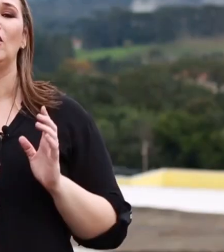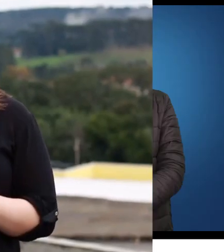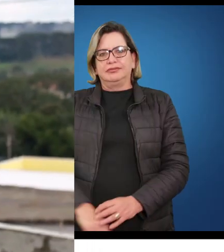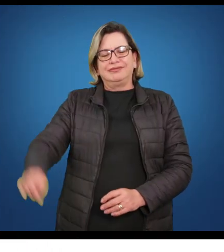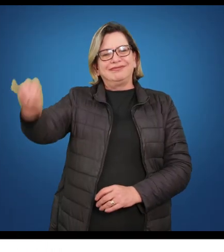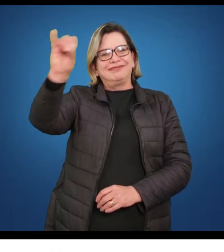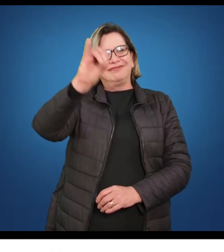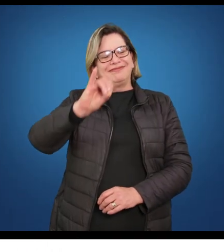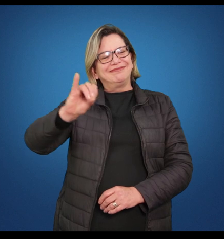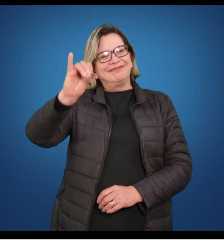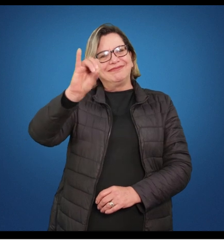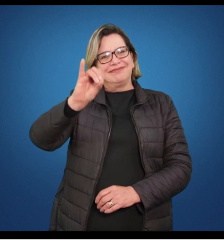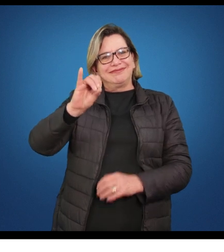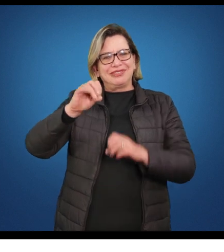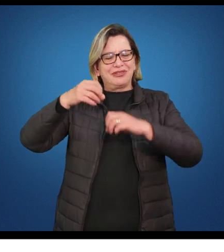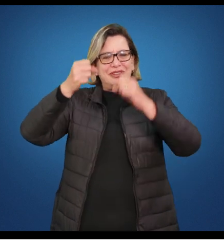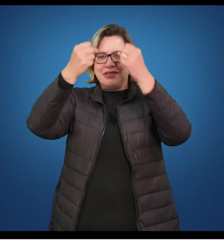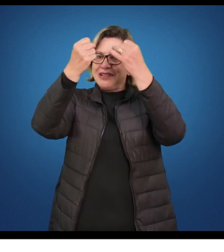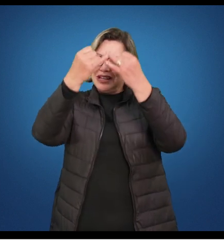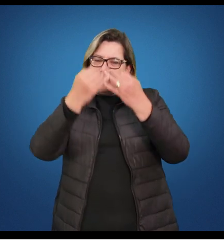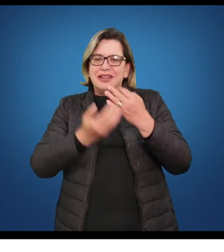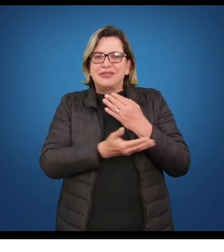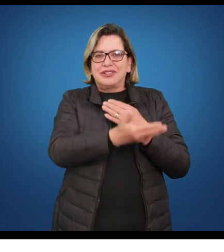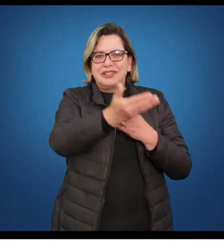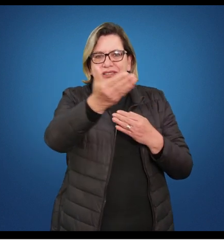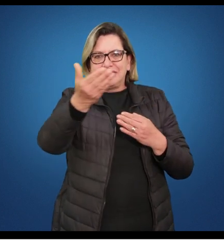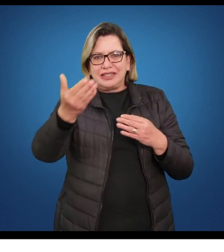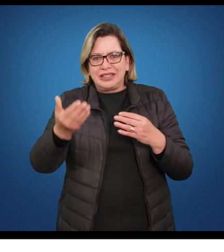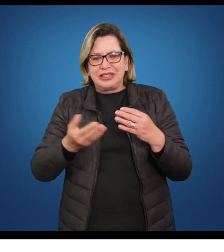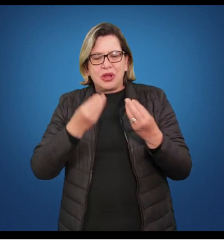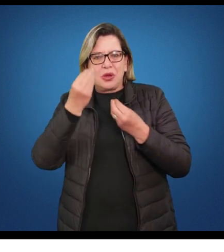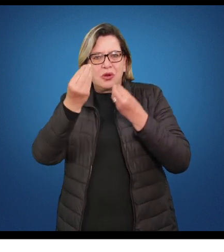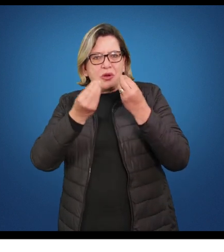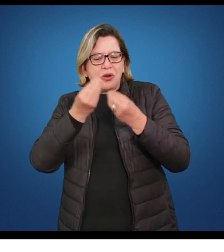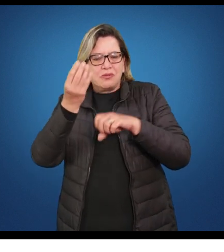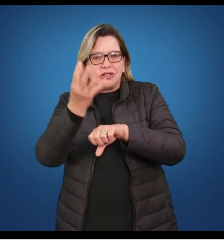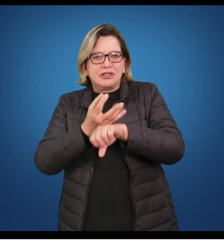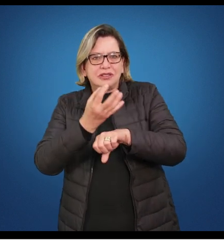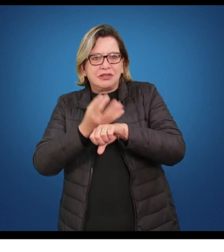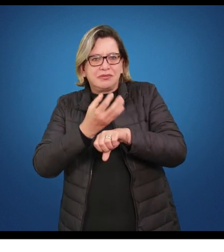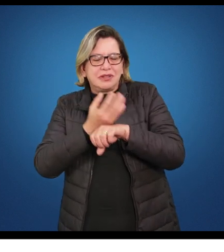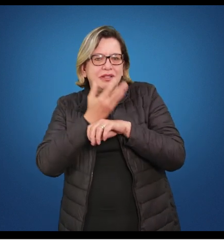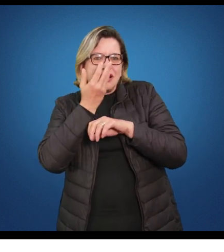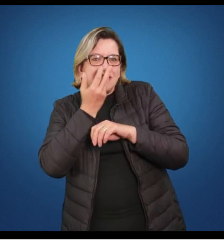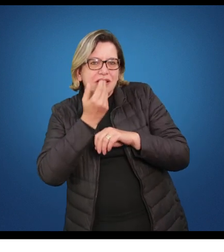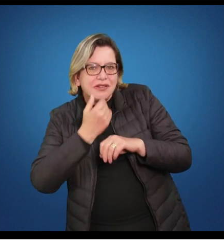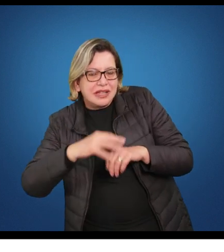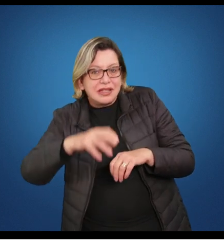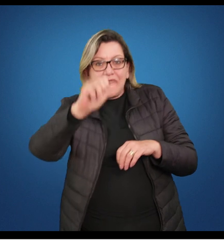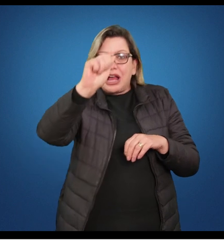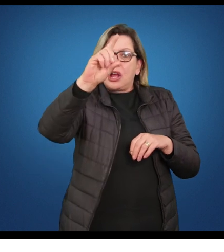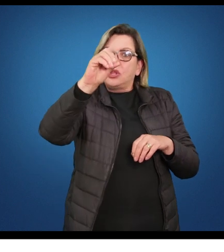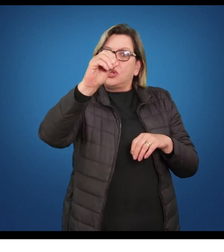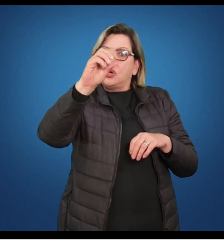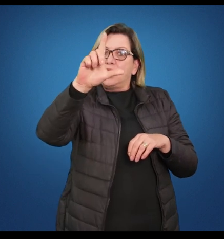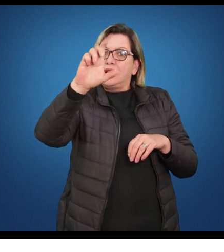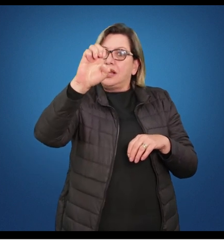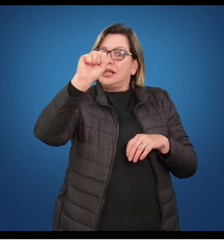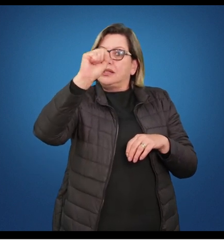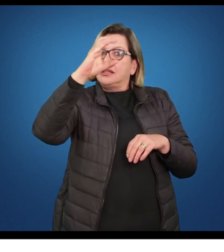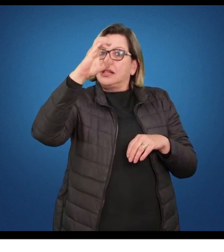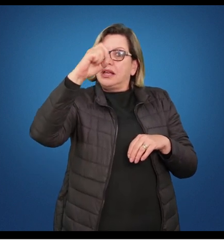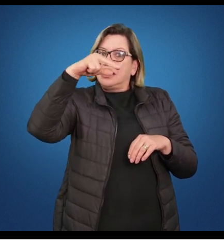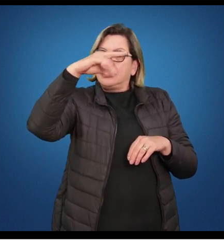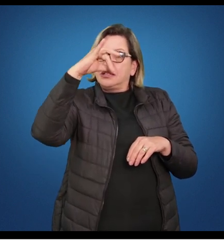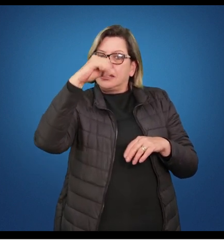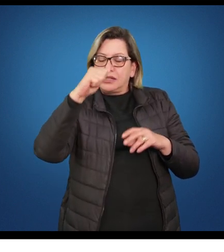Olá, vou apresentar para vocês a proposta da disciplina Infância, Adolescência e Educação Física. Essa é uma disciplina de